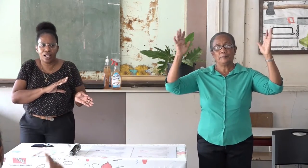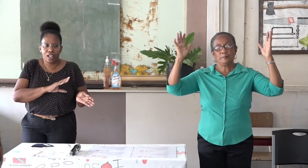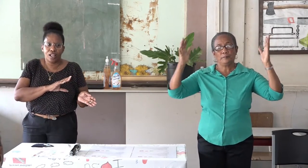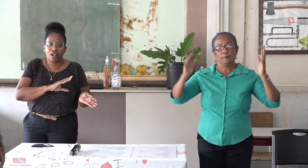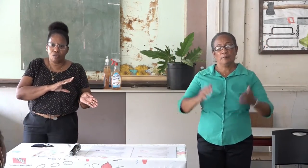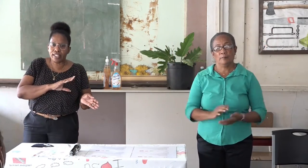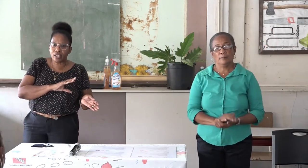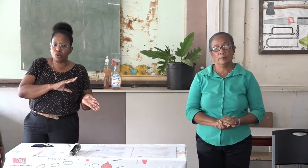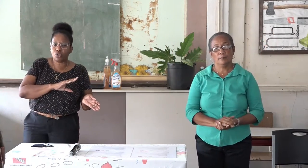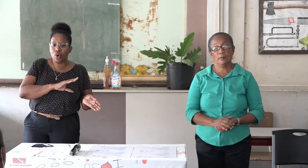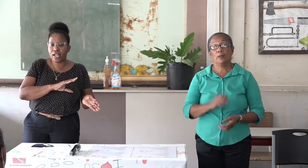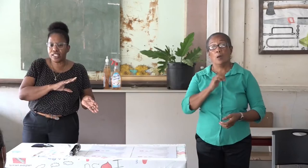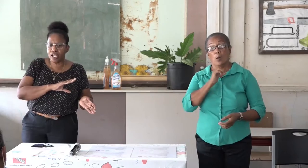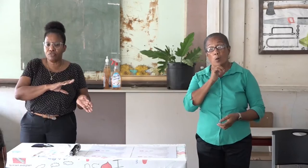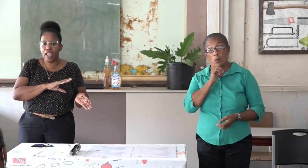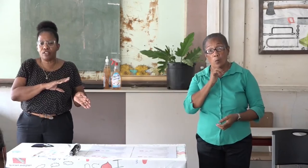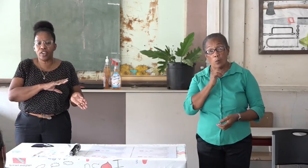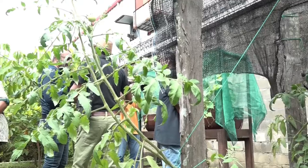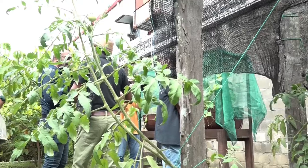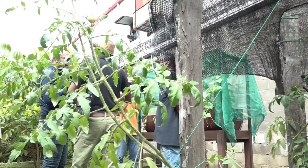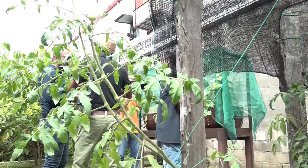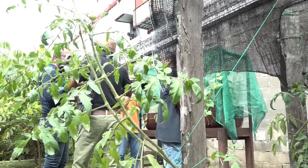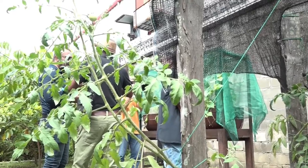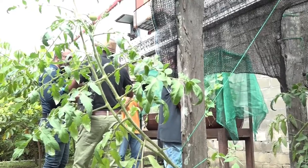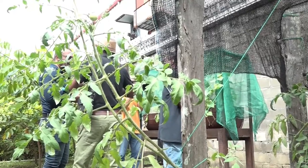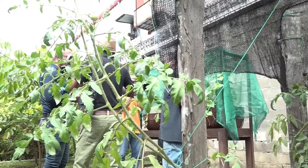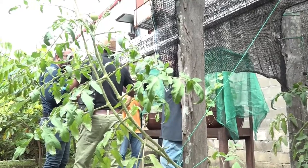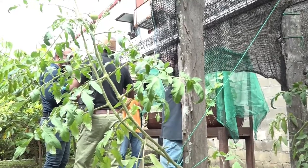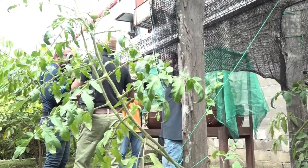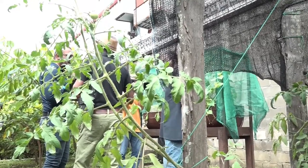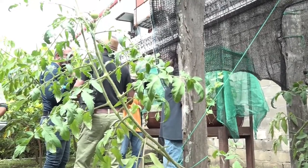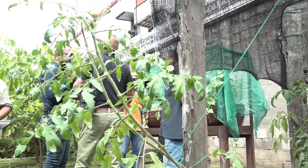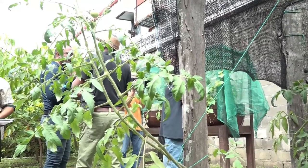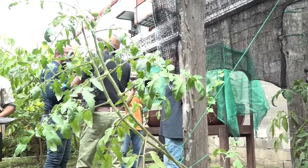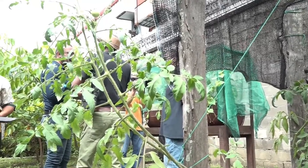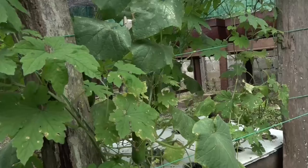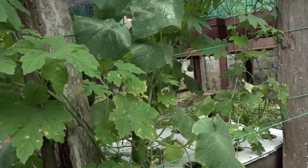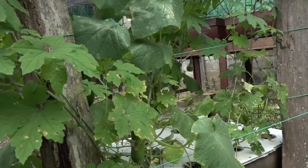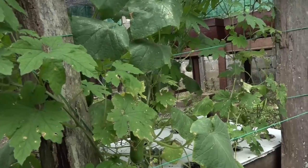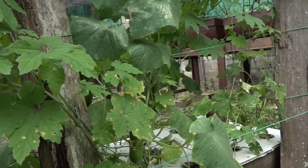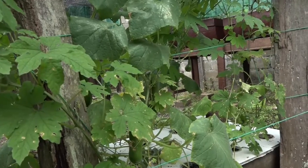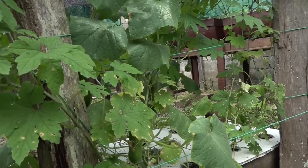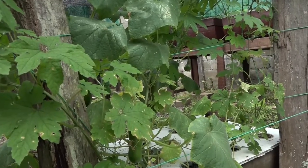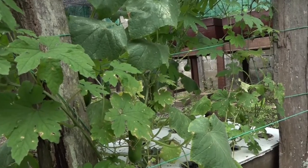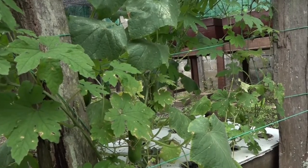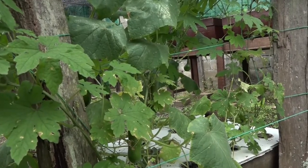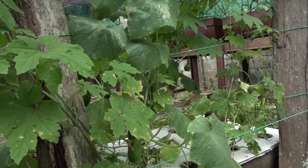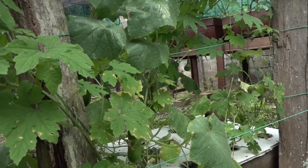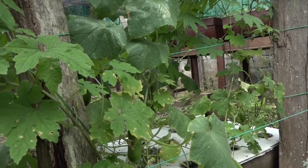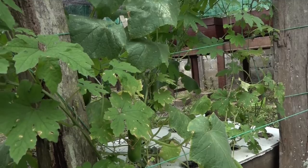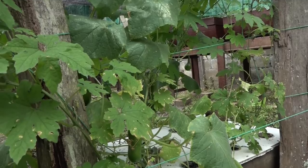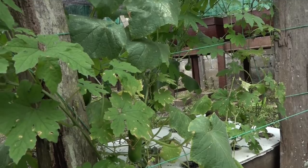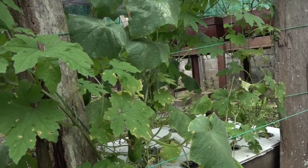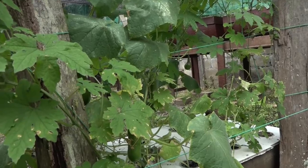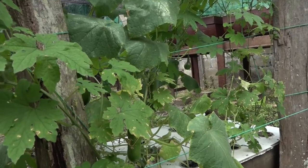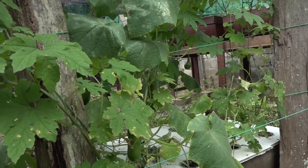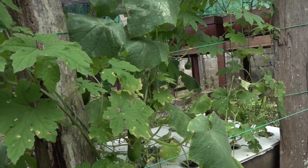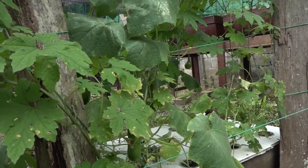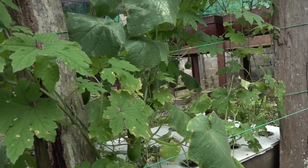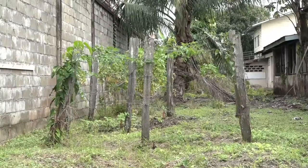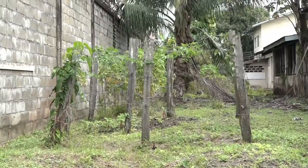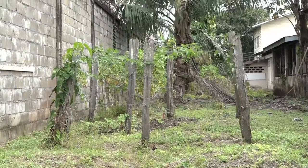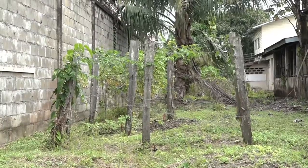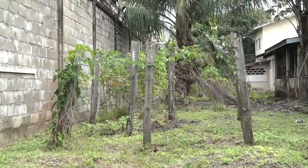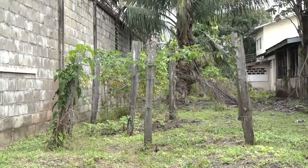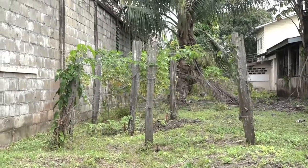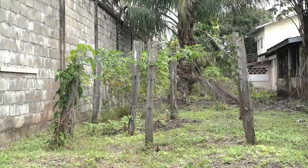En wat ik ook zo hartstikke fijn vind, in het verleden hebben we een aantal plantprojecten aangeboden gekregen